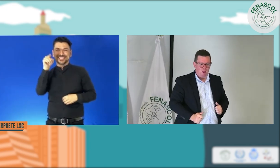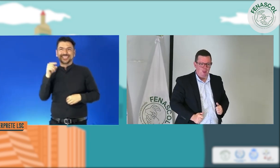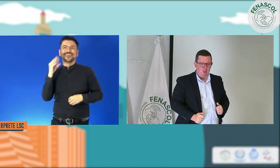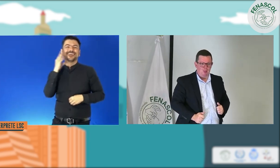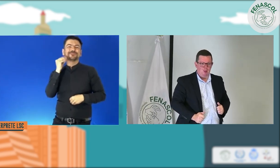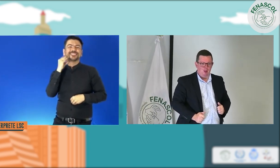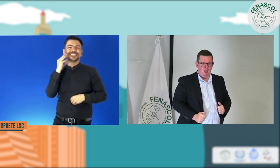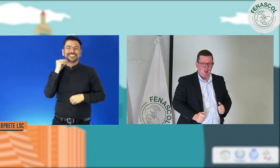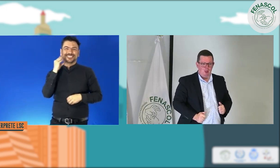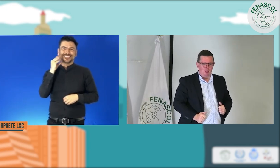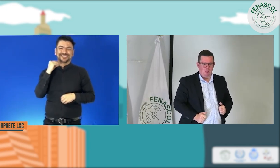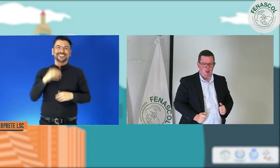persona de que yo estoy hablando.